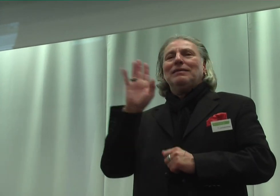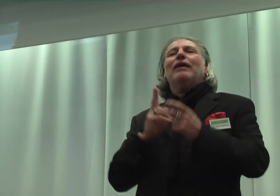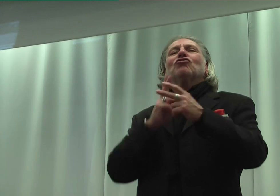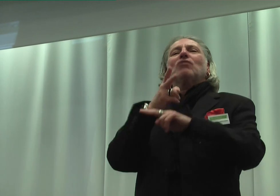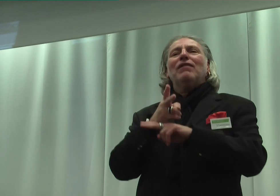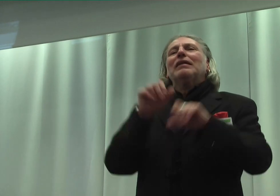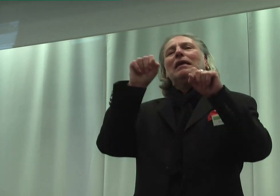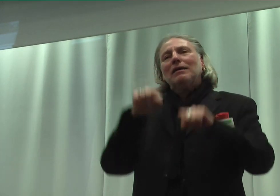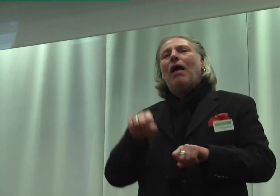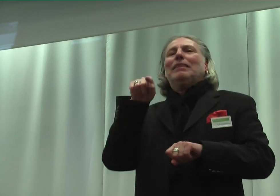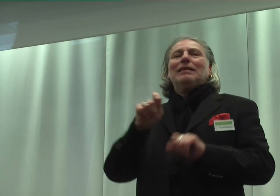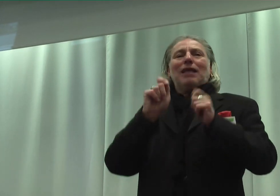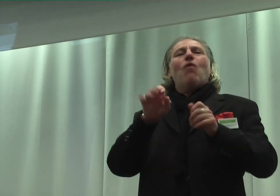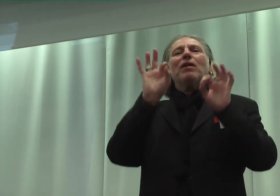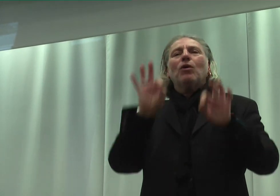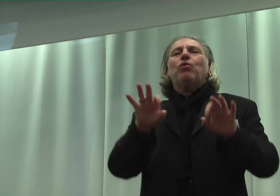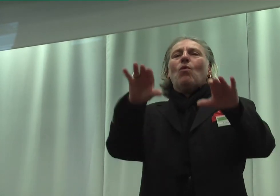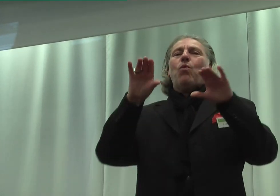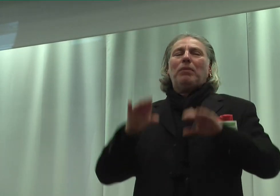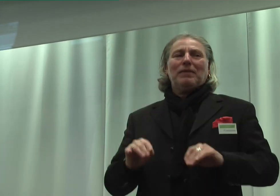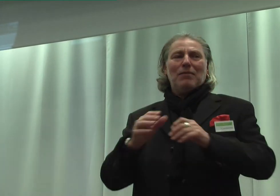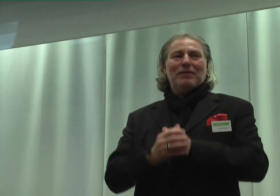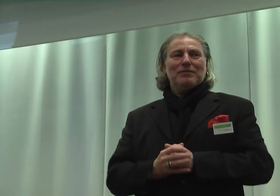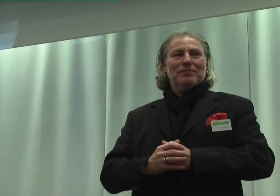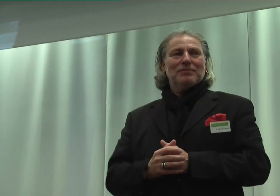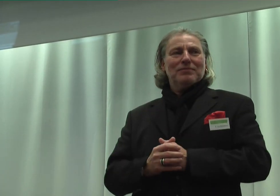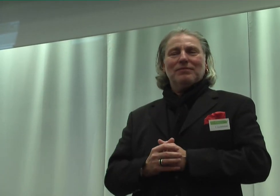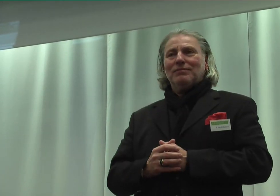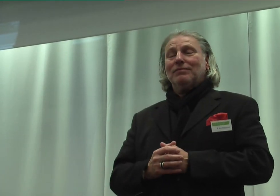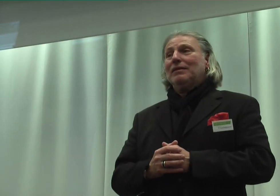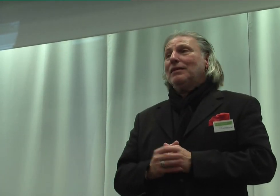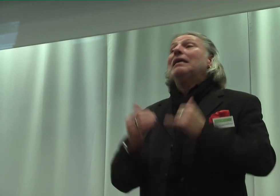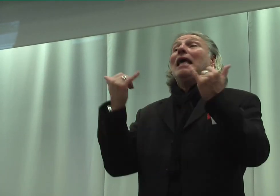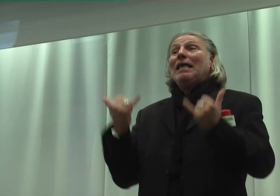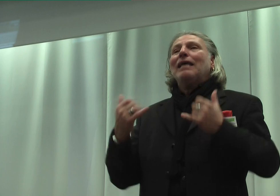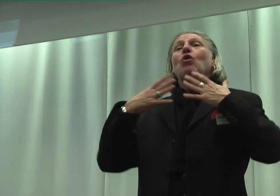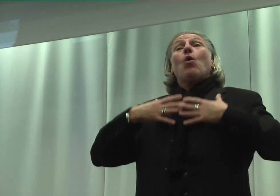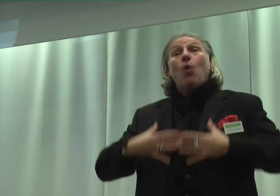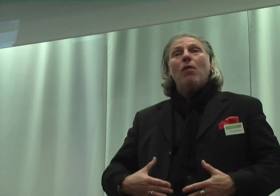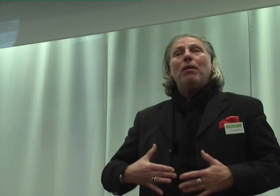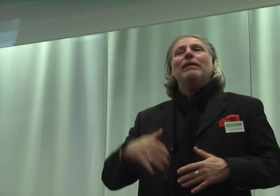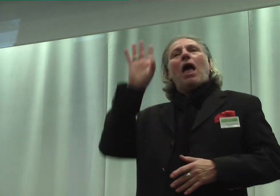übernehmen kann. Es war jetzt körperlich nicht anwesend, aber er hat